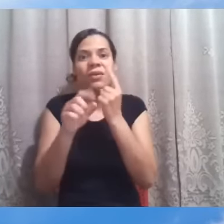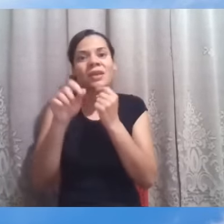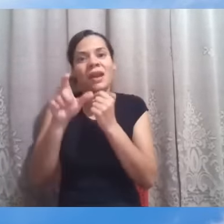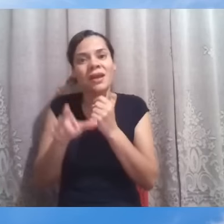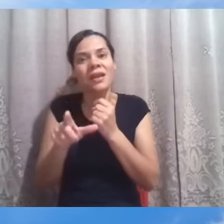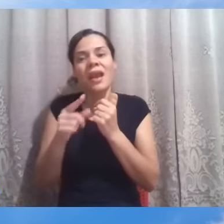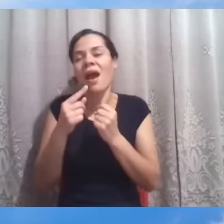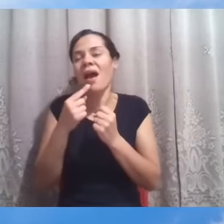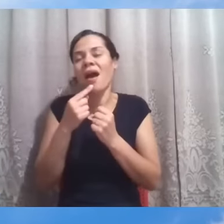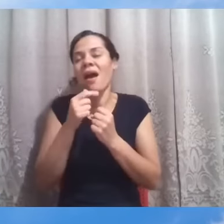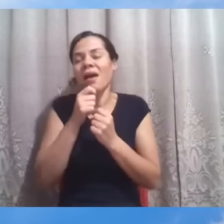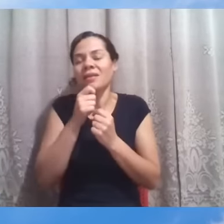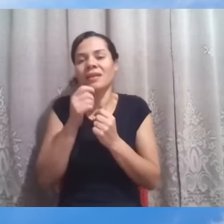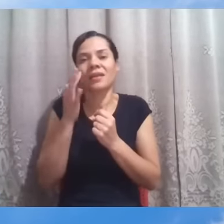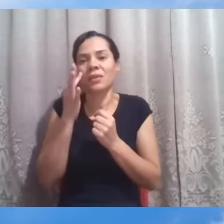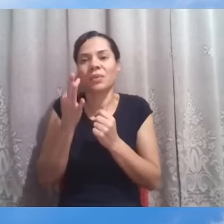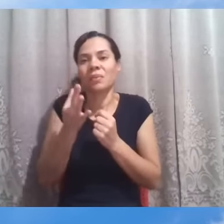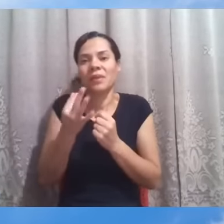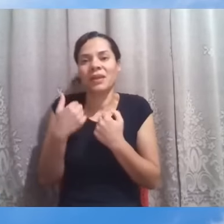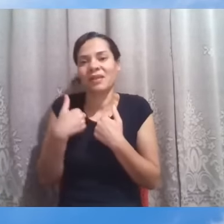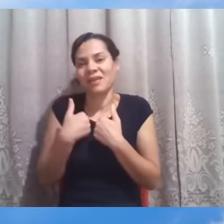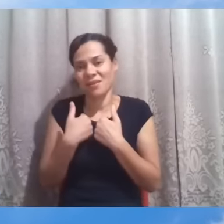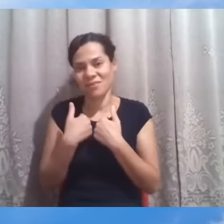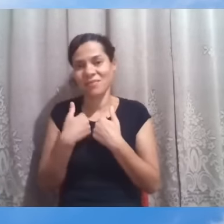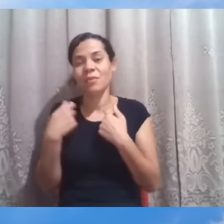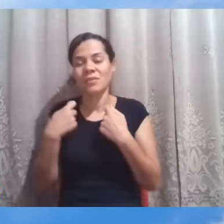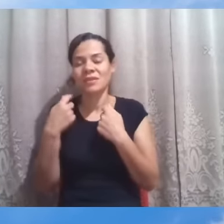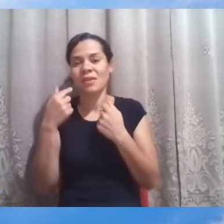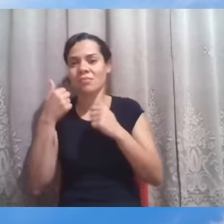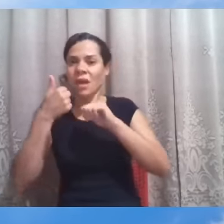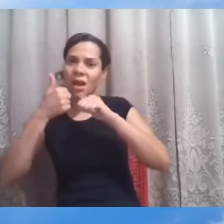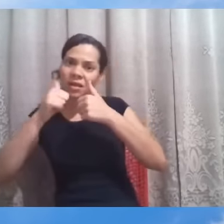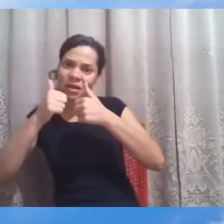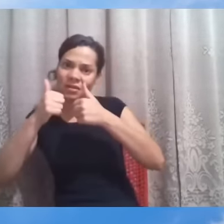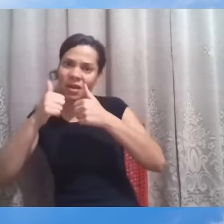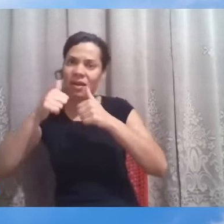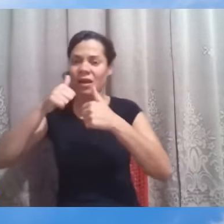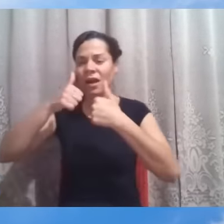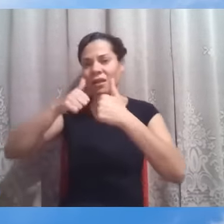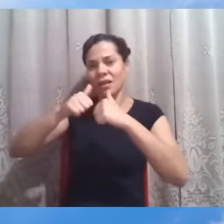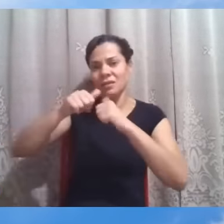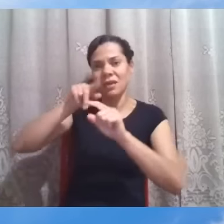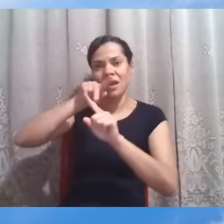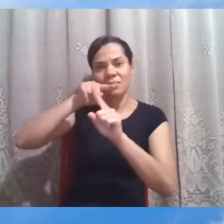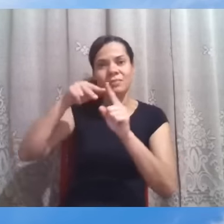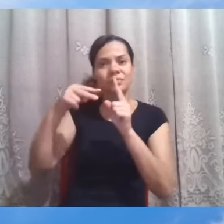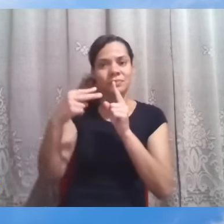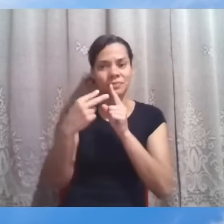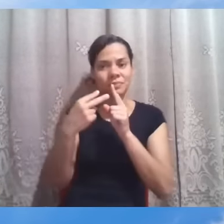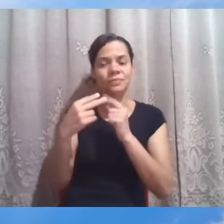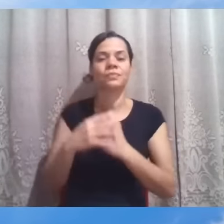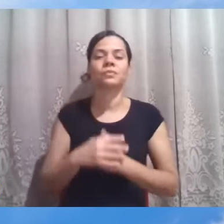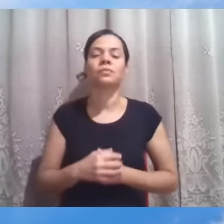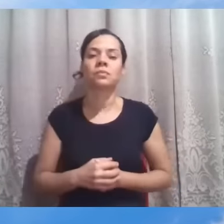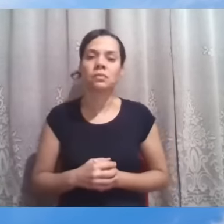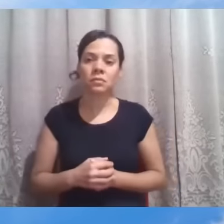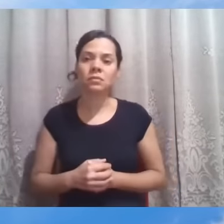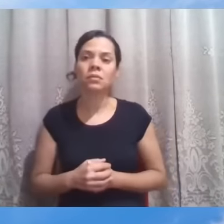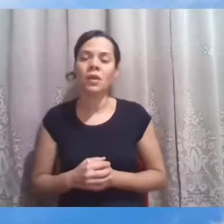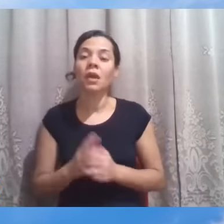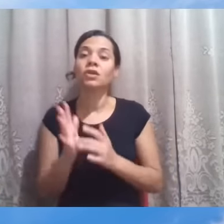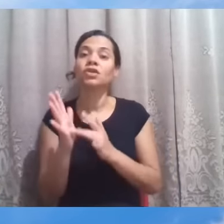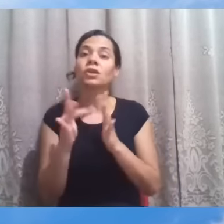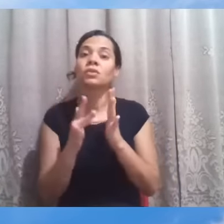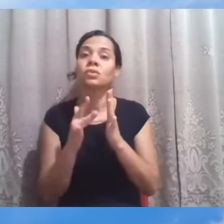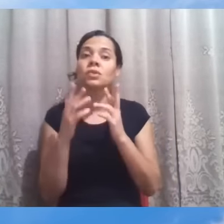compreenderão. É preciso saber analisar por ambas as perspectivas. E aí, Jesus, inclusive, responde aos discípulos.